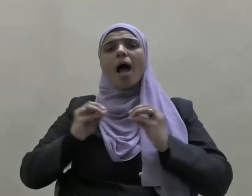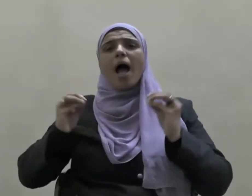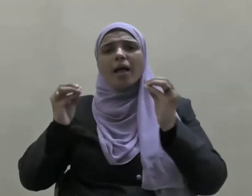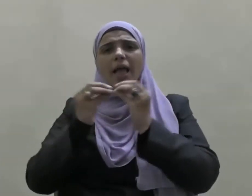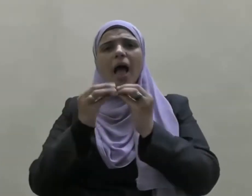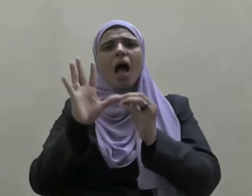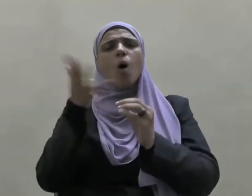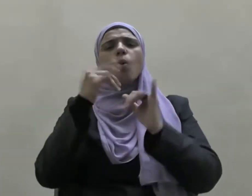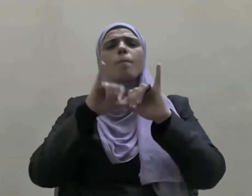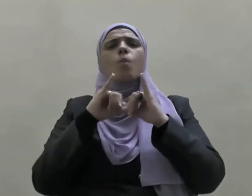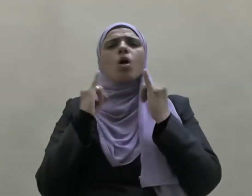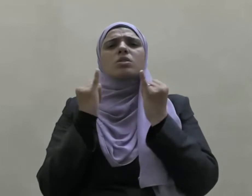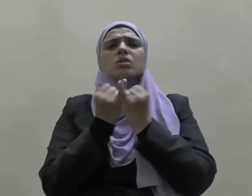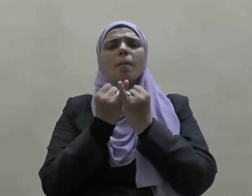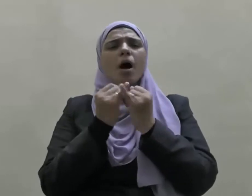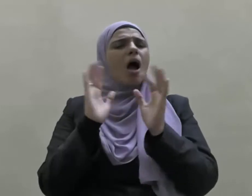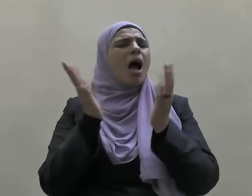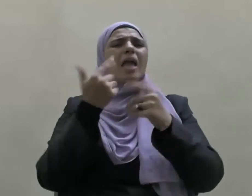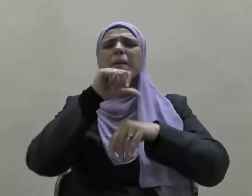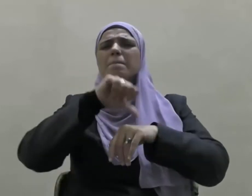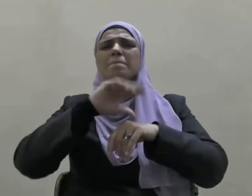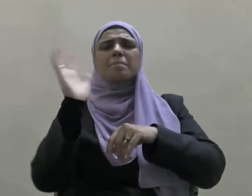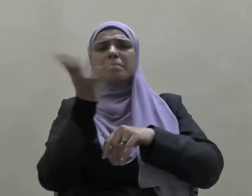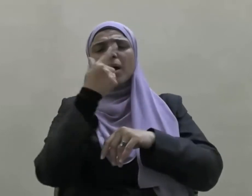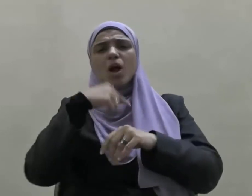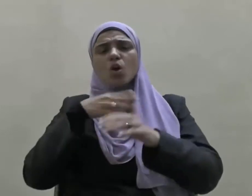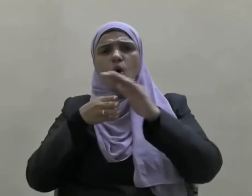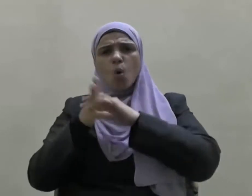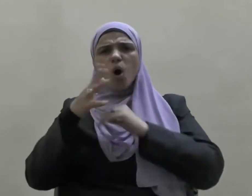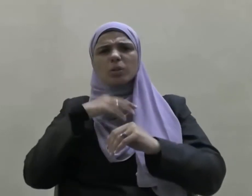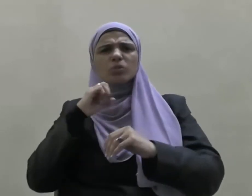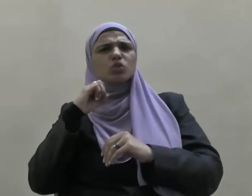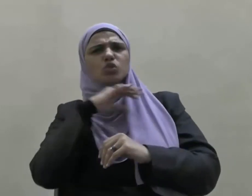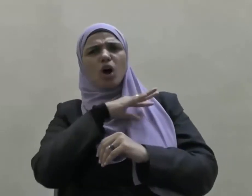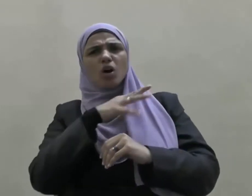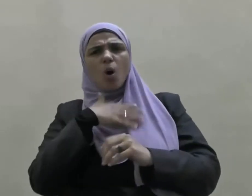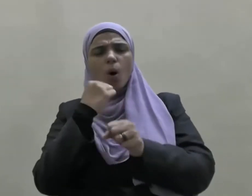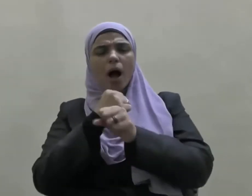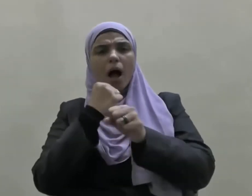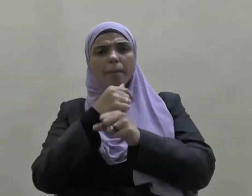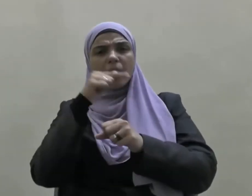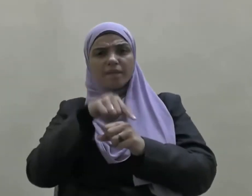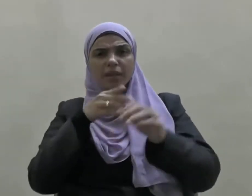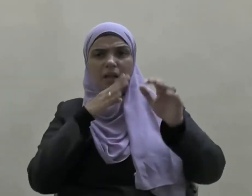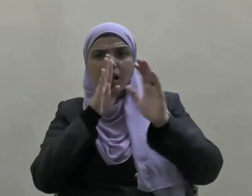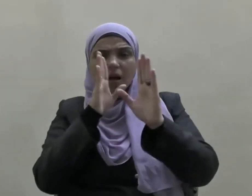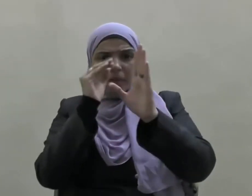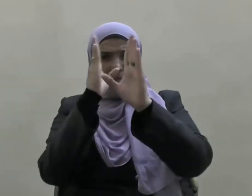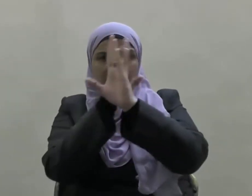هيئة أو منظمة من كوى الشر التي تعمل في الخفاء